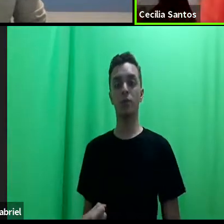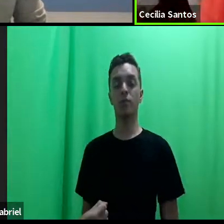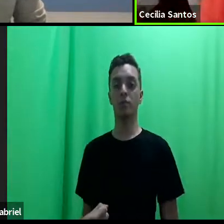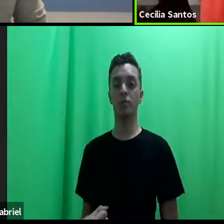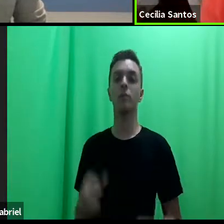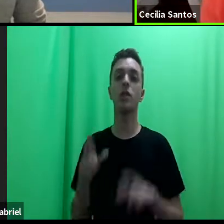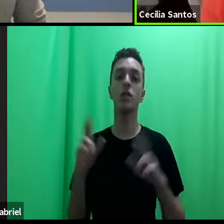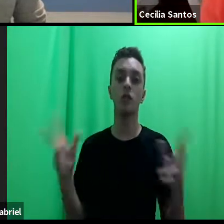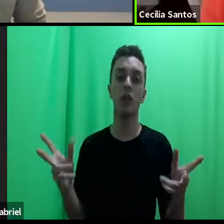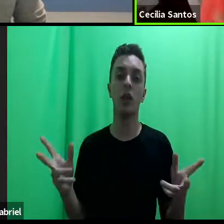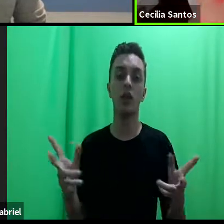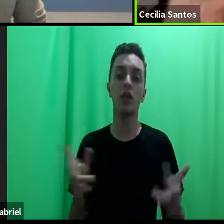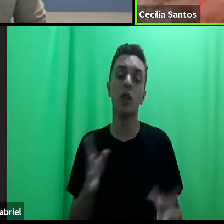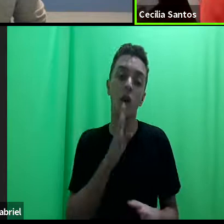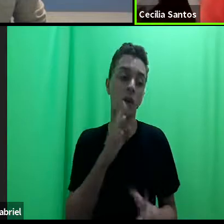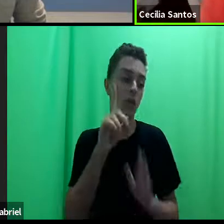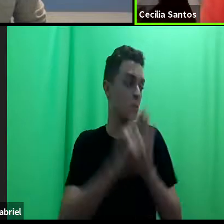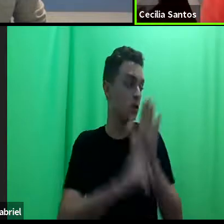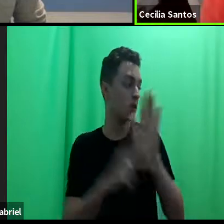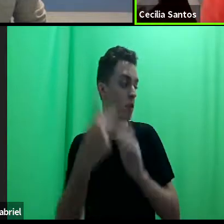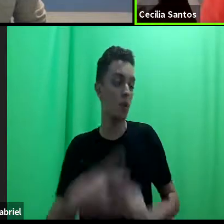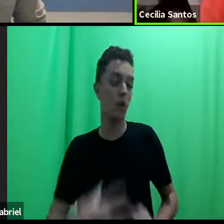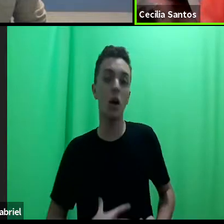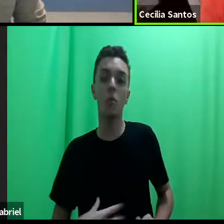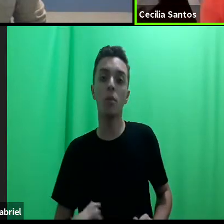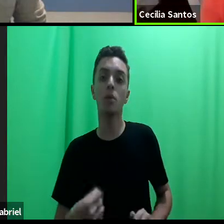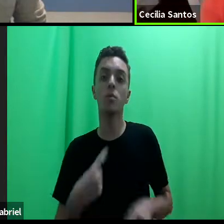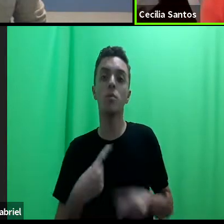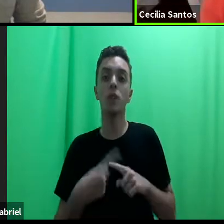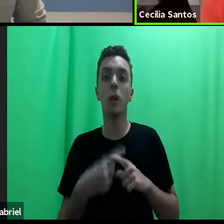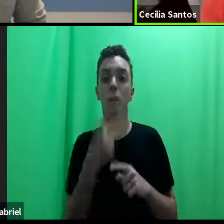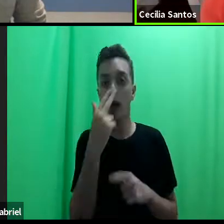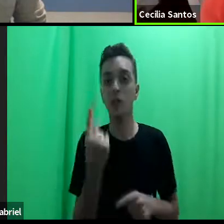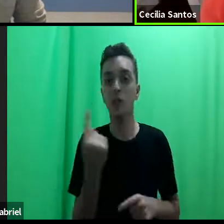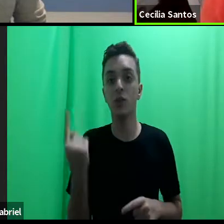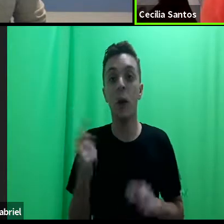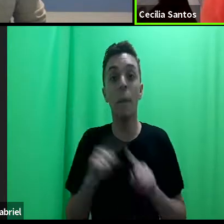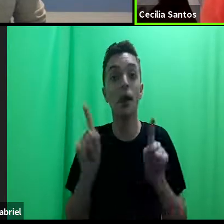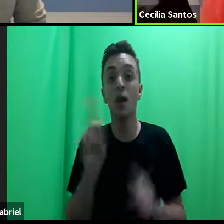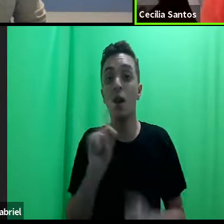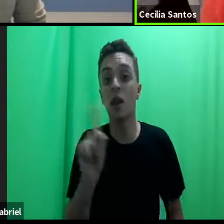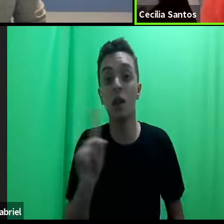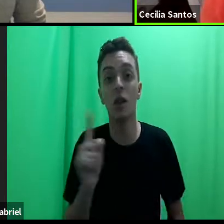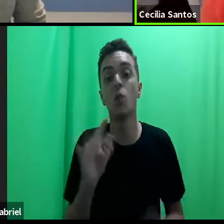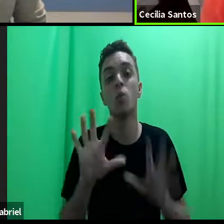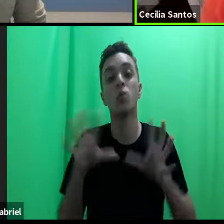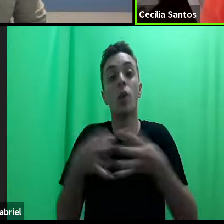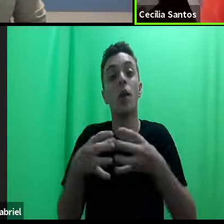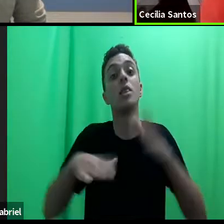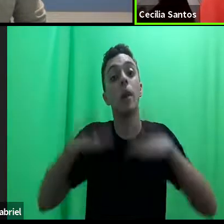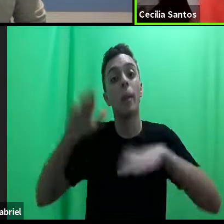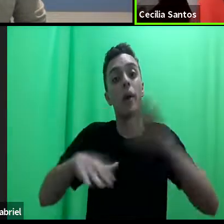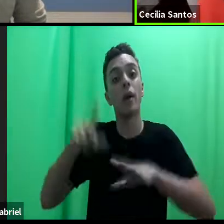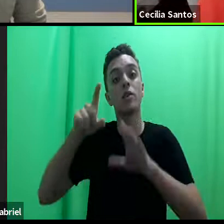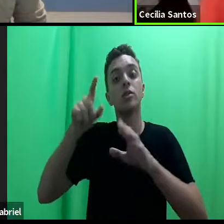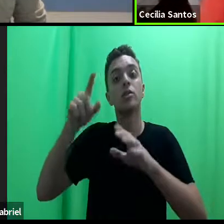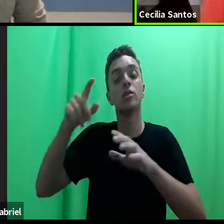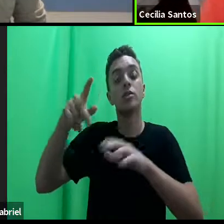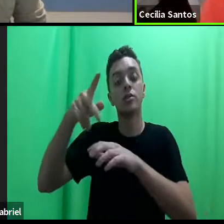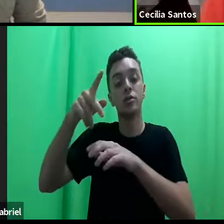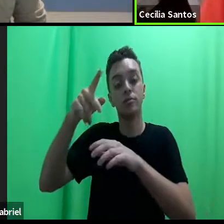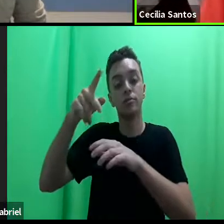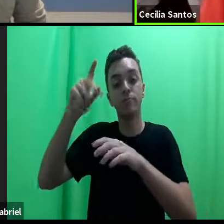reconhecer um direito ao aborto que parece individual, mas que não é, que depende de uma política pública também, ter acesso.